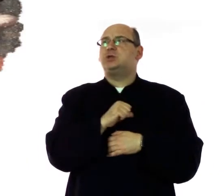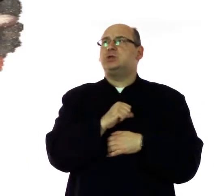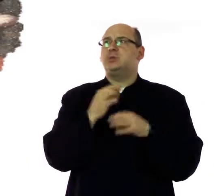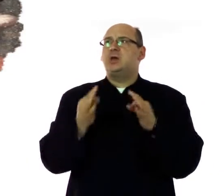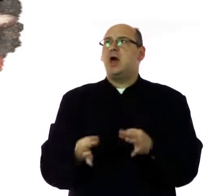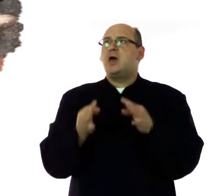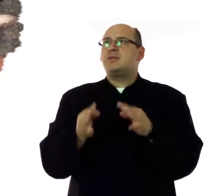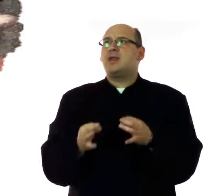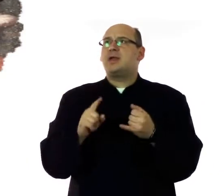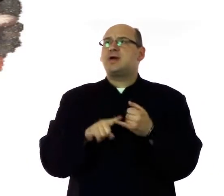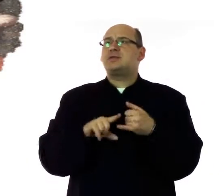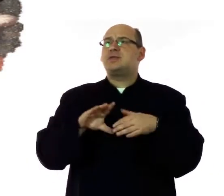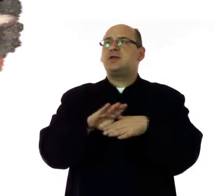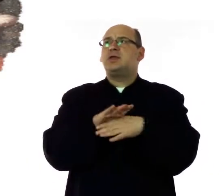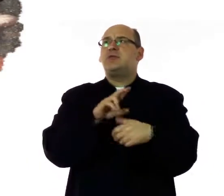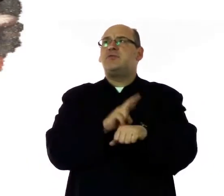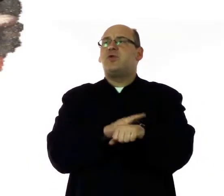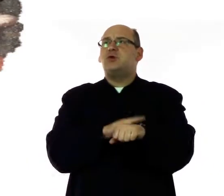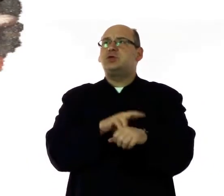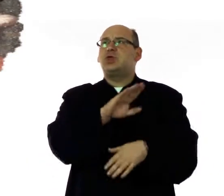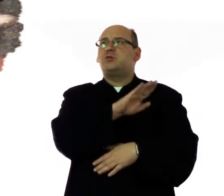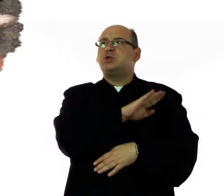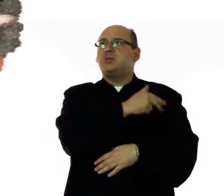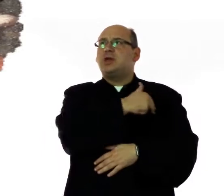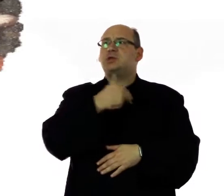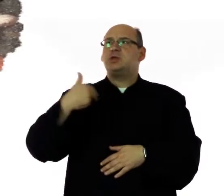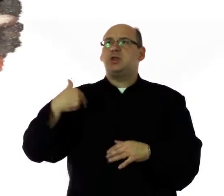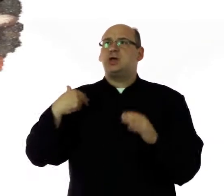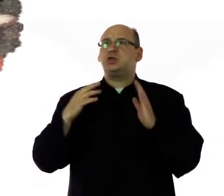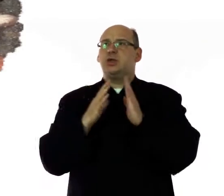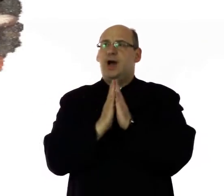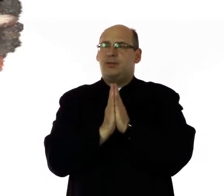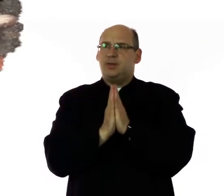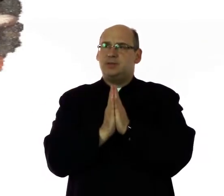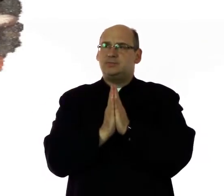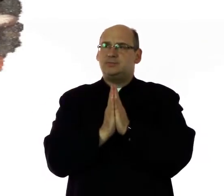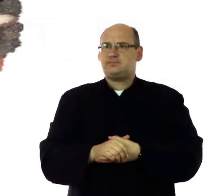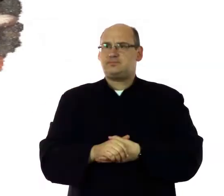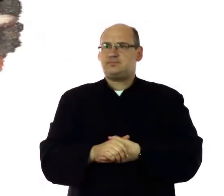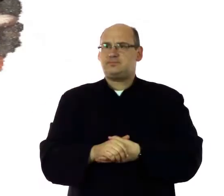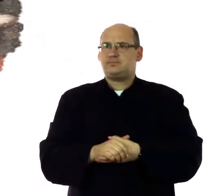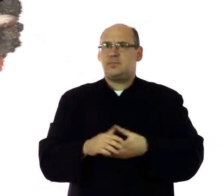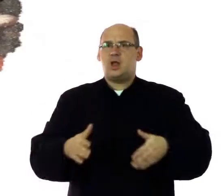nami grzesznymi, teraz i w godzinę śmierci naszej. Amen.